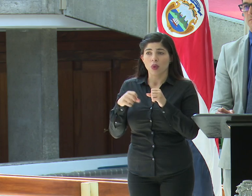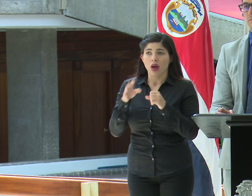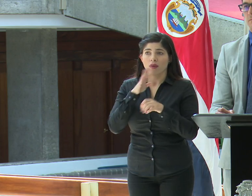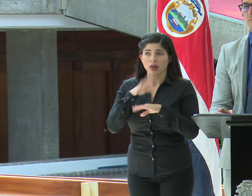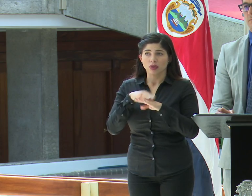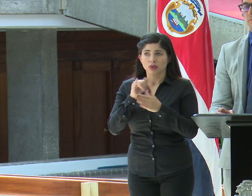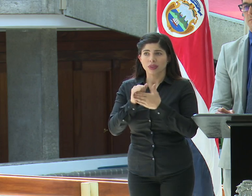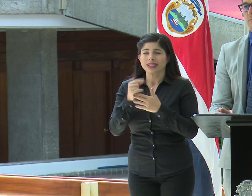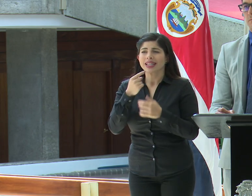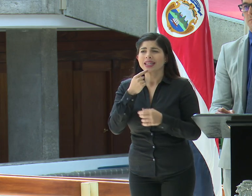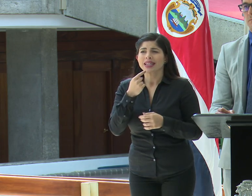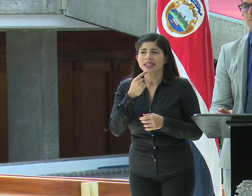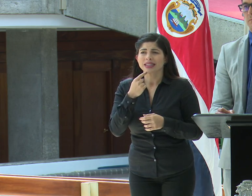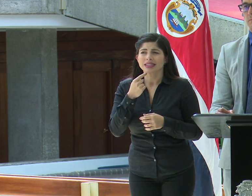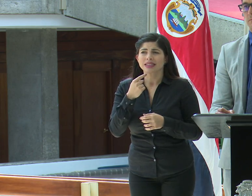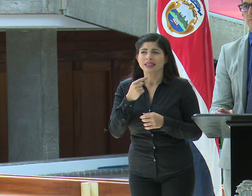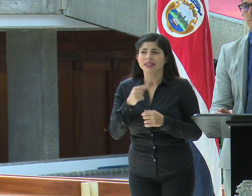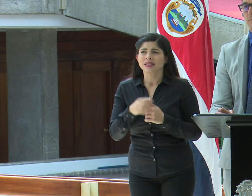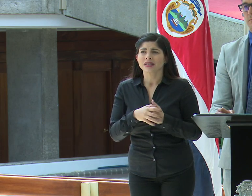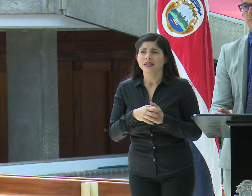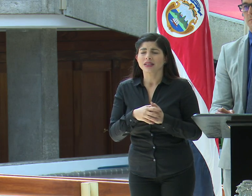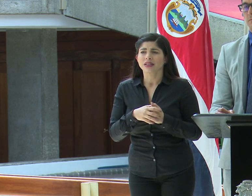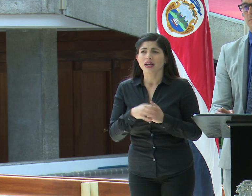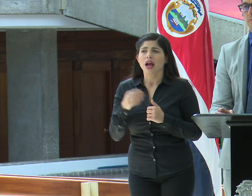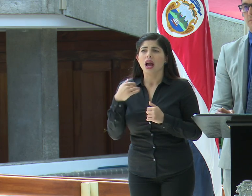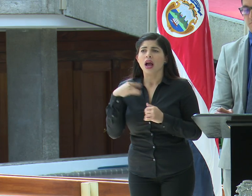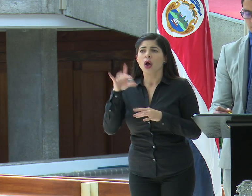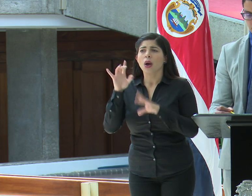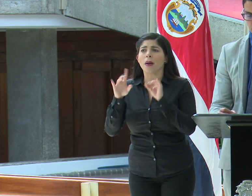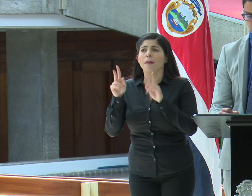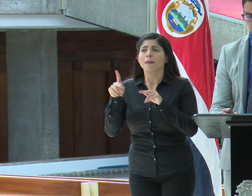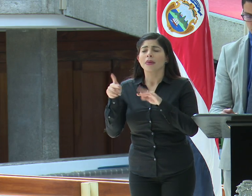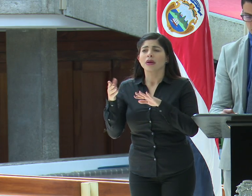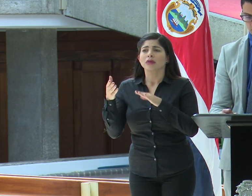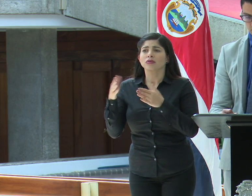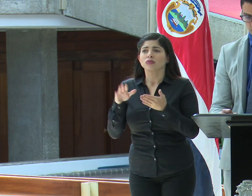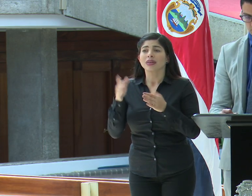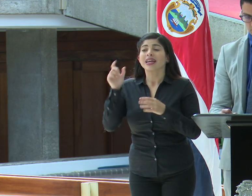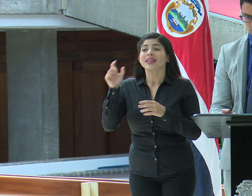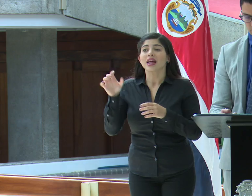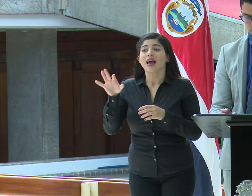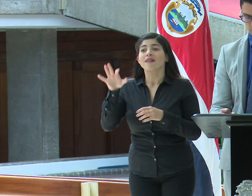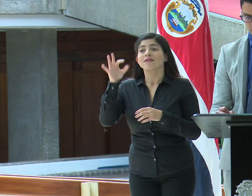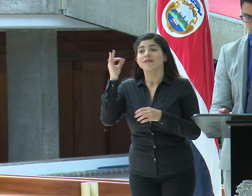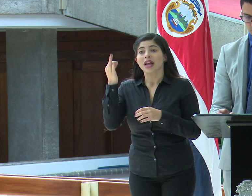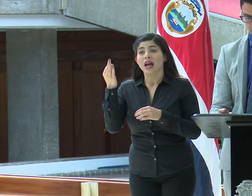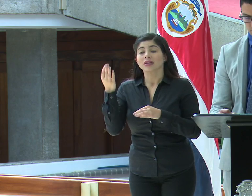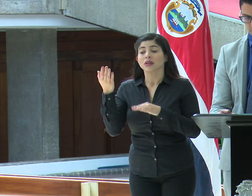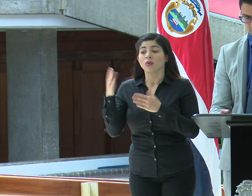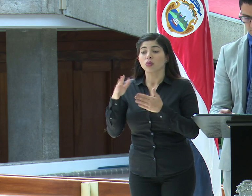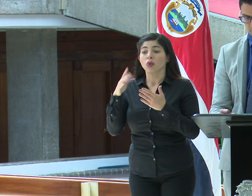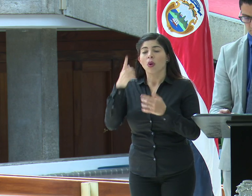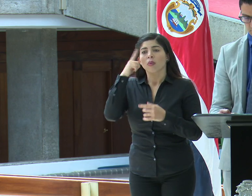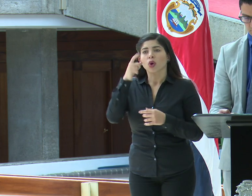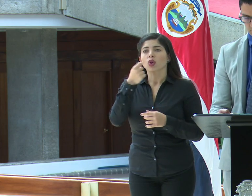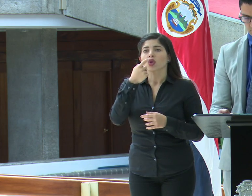esto, donde dice que en Italia y Francia han descubierto que personas que han fallecido por COVID-19 han tomado ibuprofeno y otros